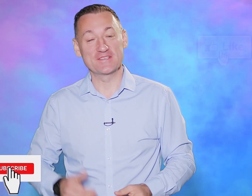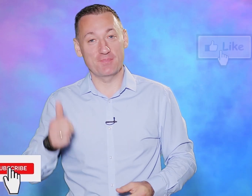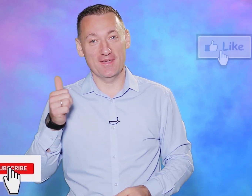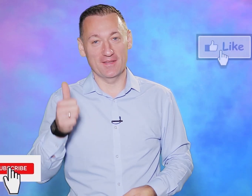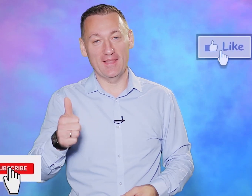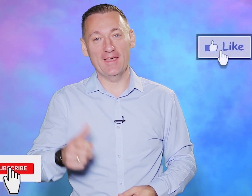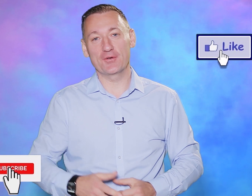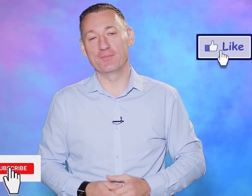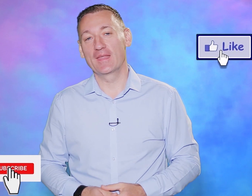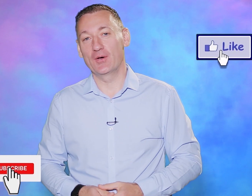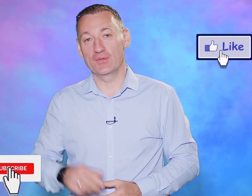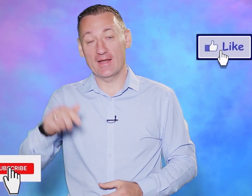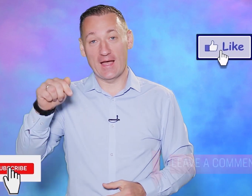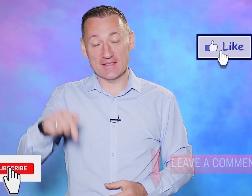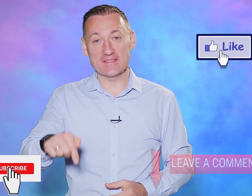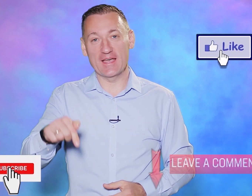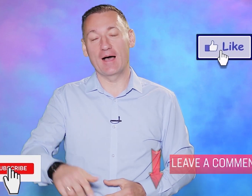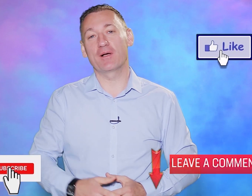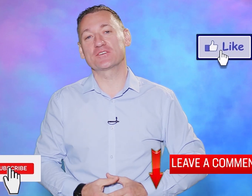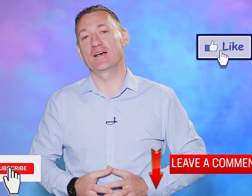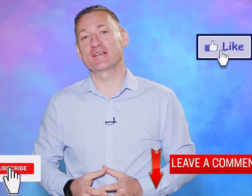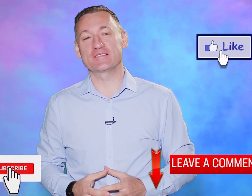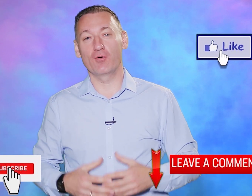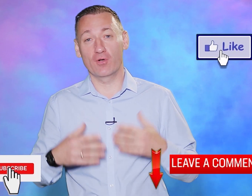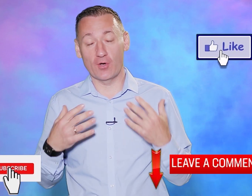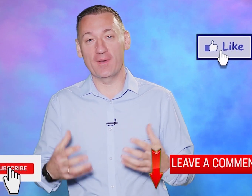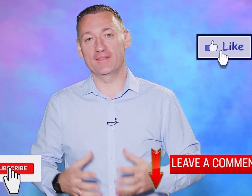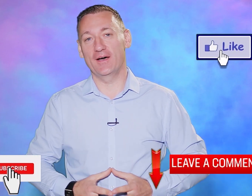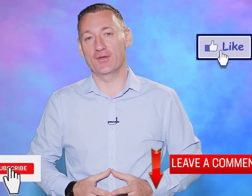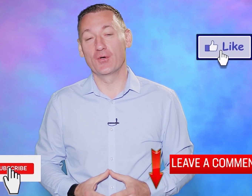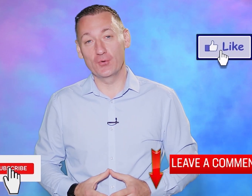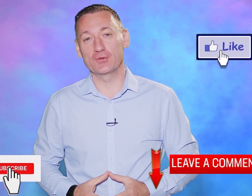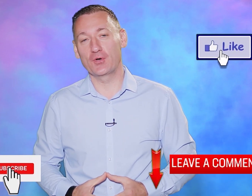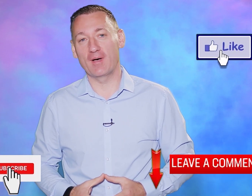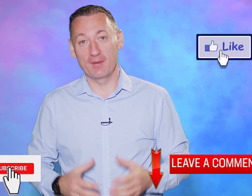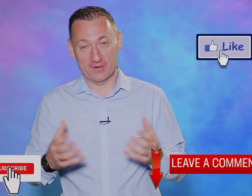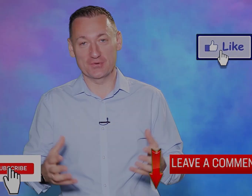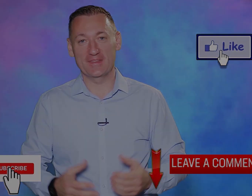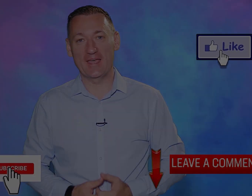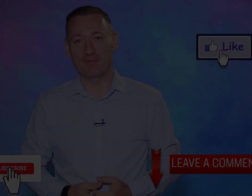spied laiku un arī atstāj apakšā savu komentāru, ko tu domā pa šo tēmu.